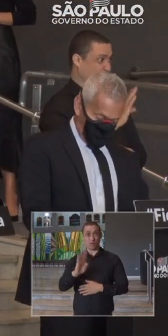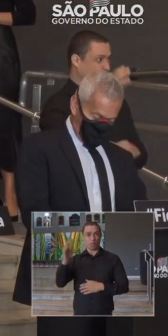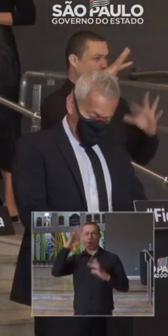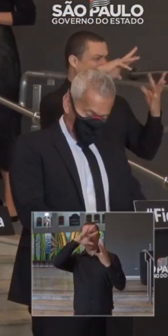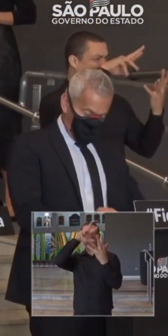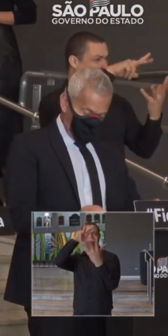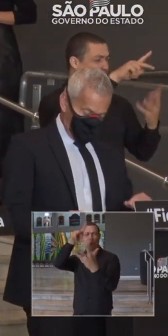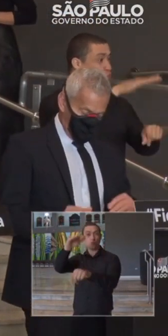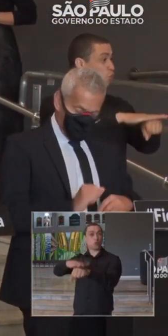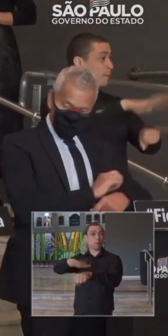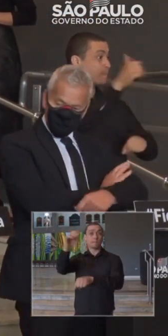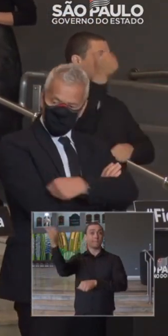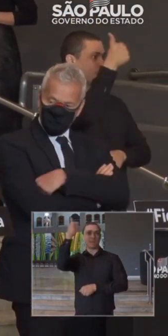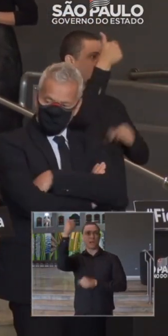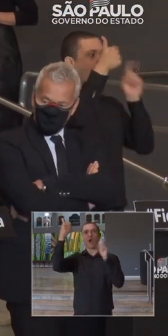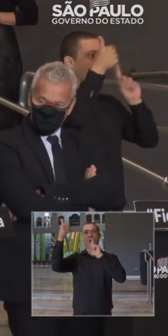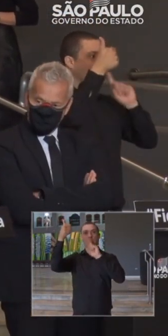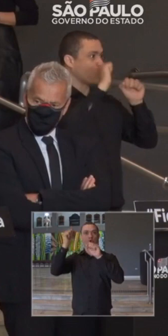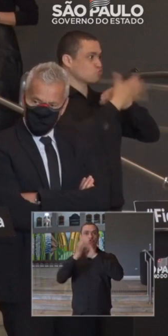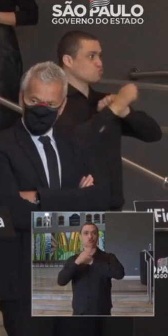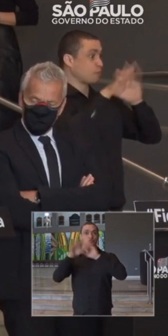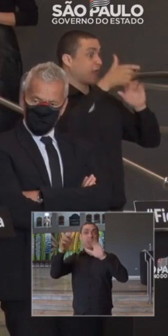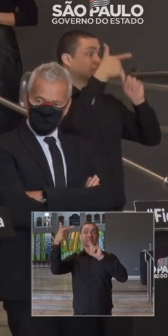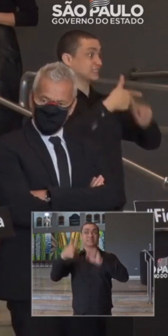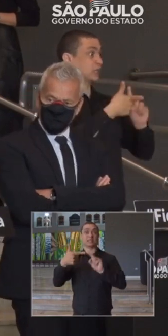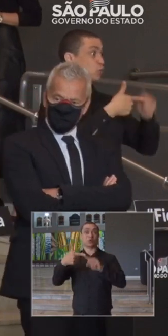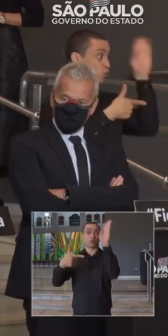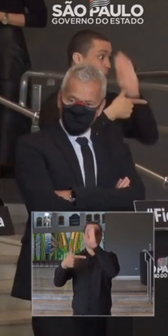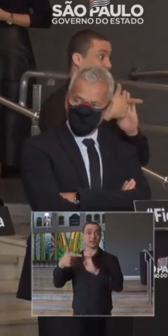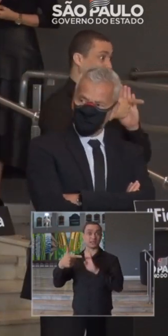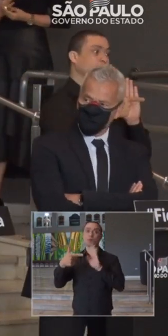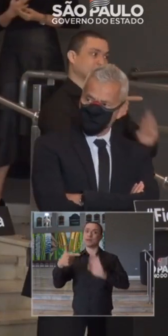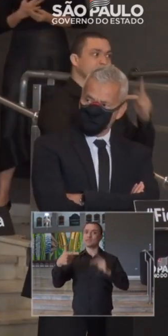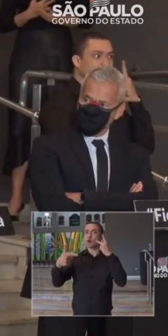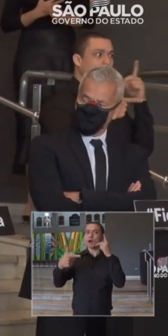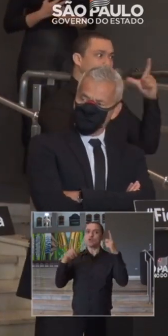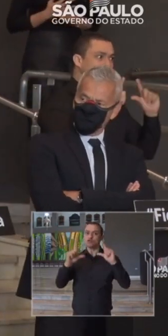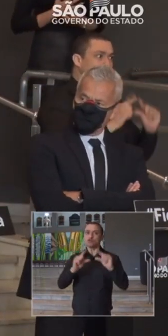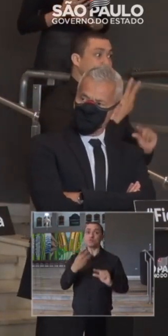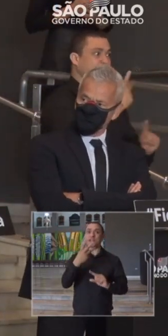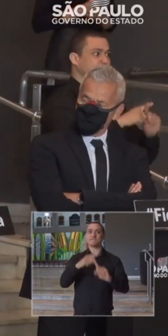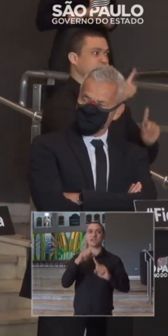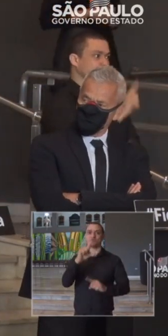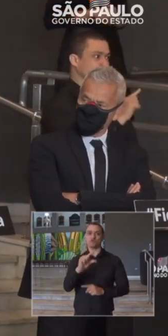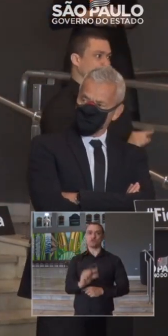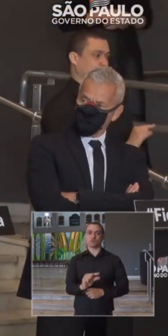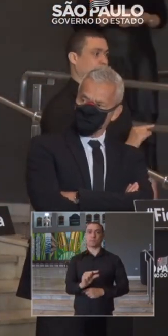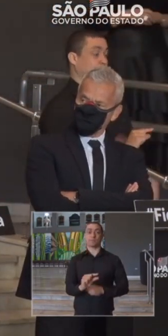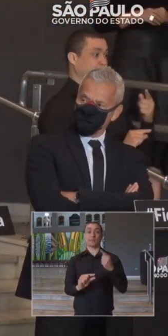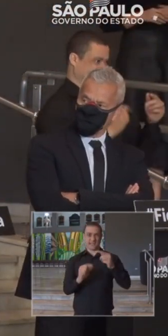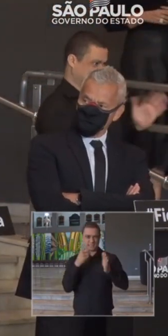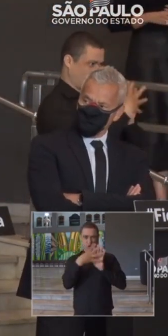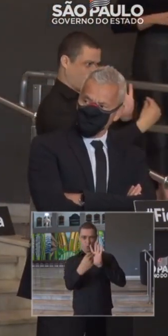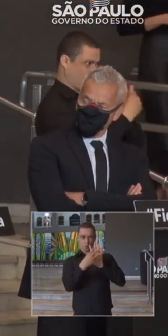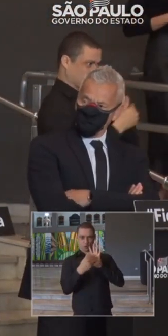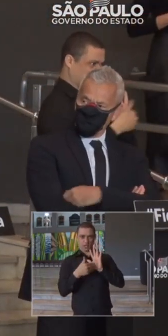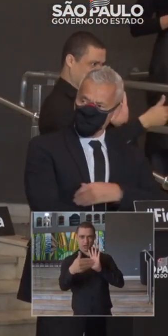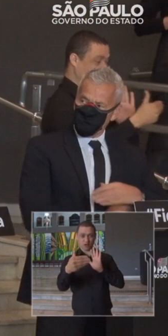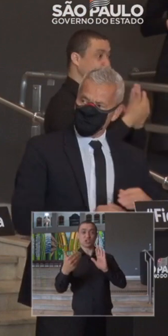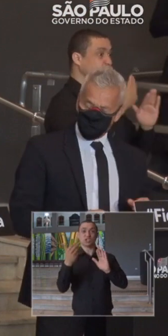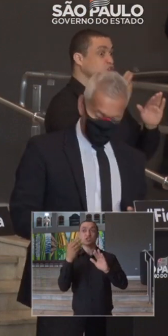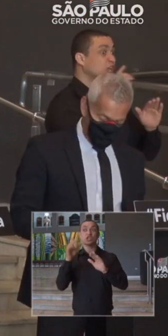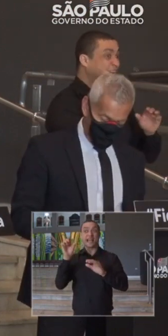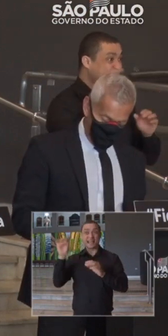Nós salvamos 65 mil vidas e, através desse novo modelo, esse modelo que pressupõe cada vez mais que os